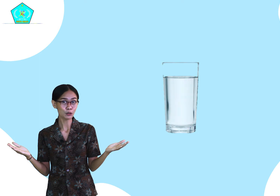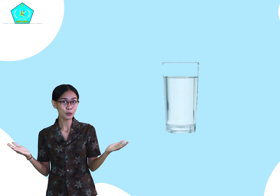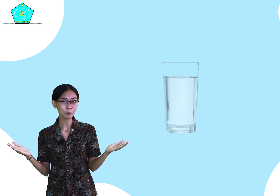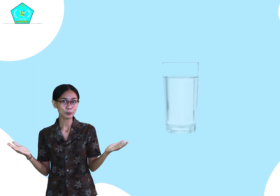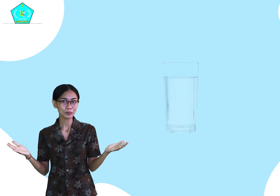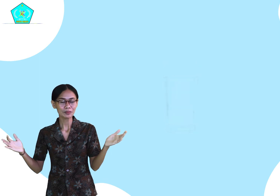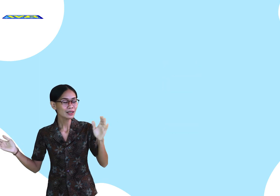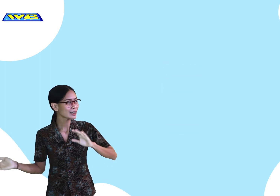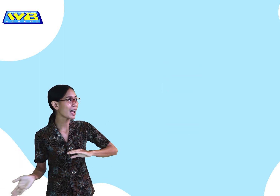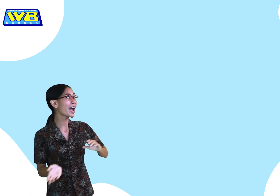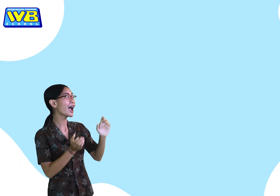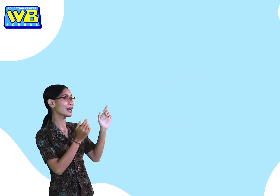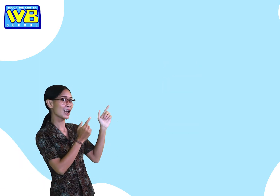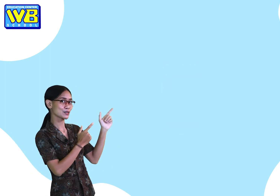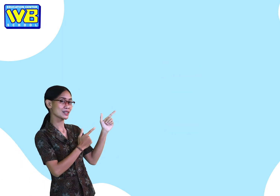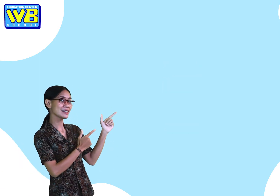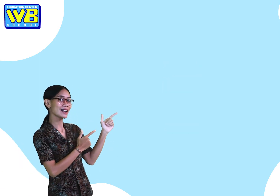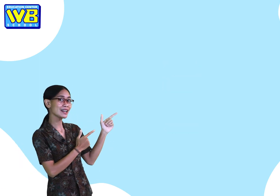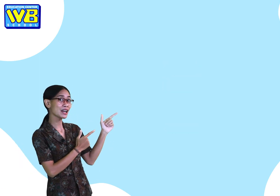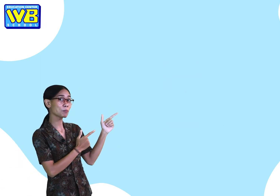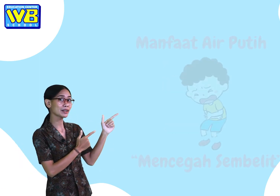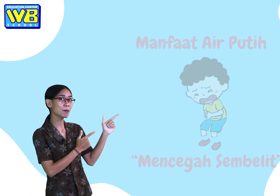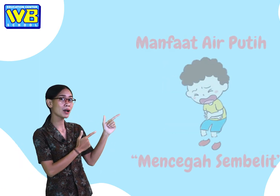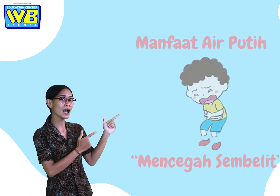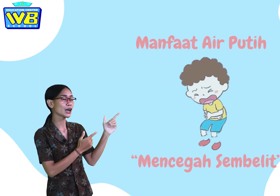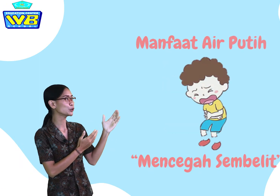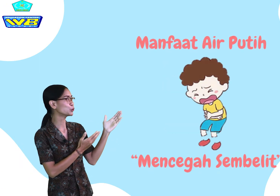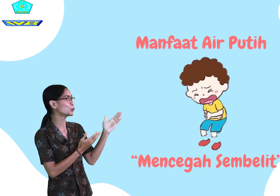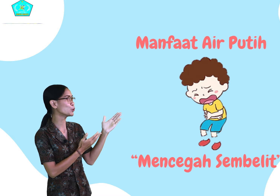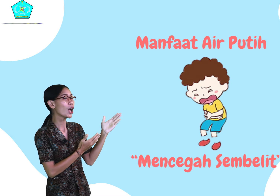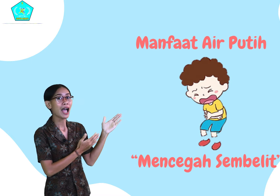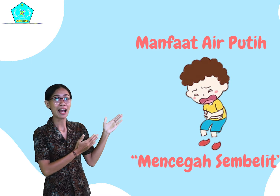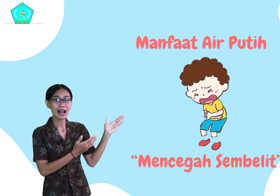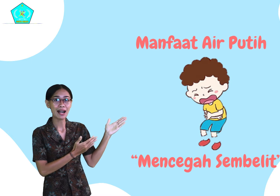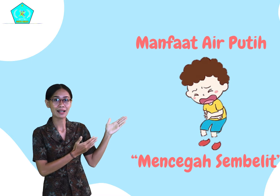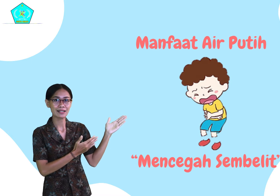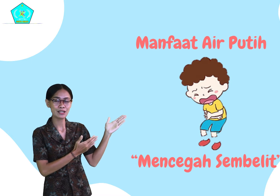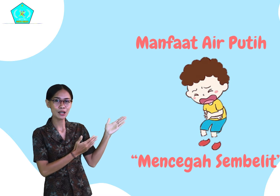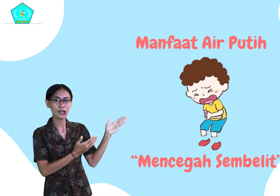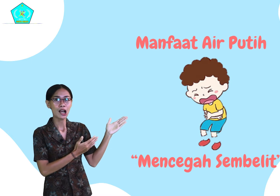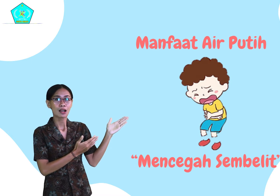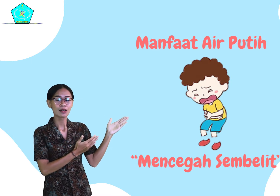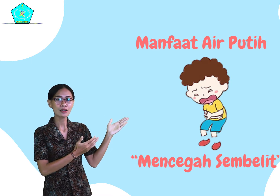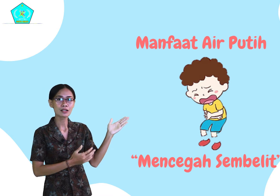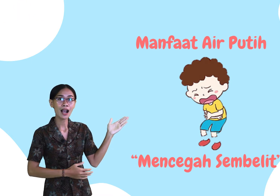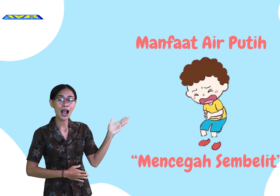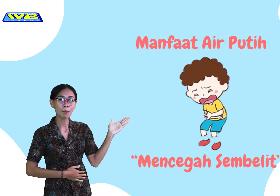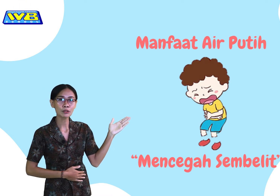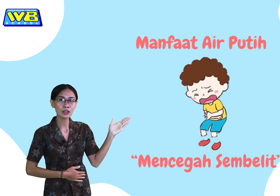Nah, langsung saja nih yang pertama. Tuh, ada anak kecil. Dia sedang apa tuh kira